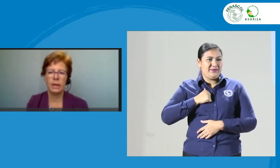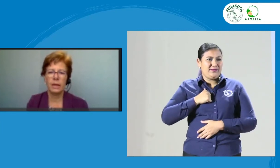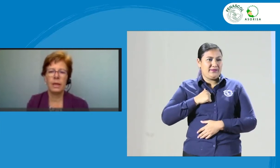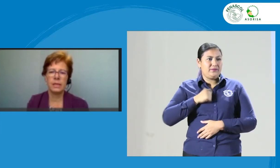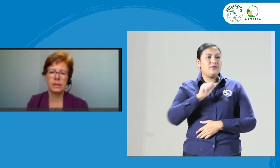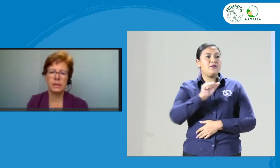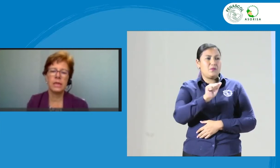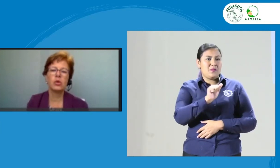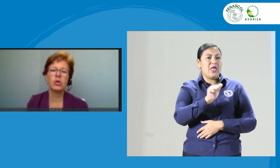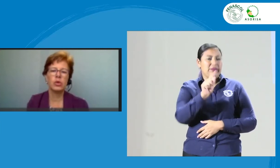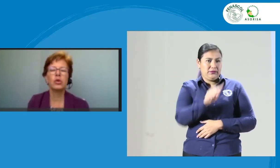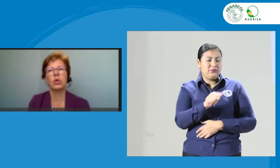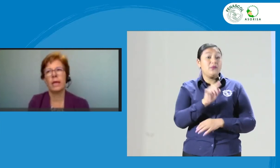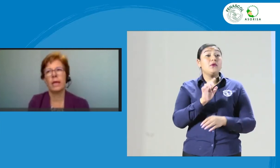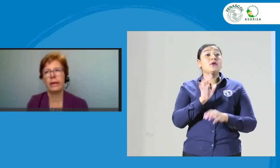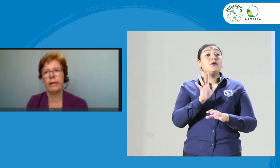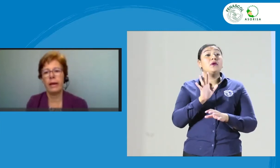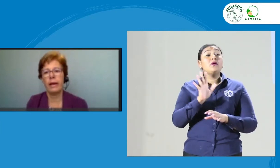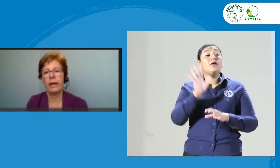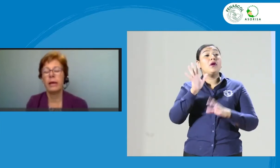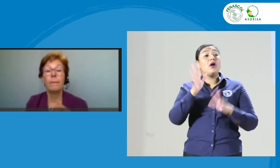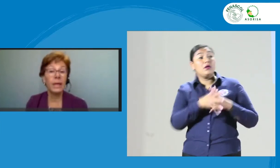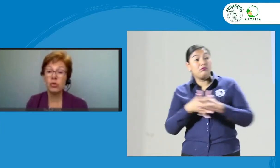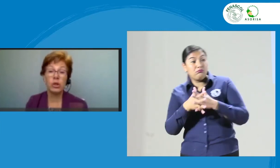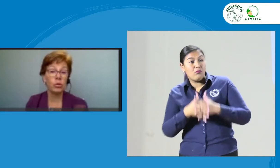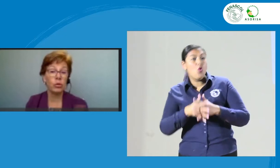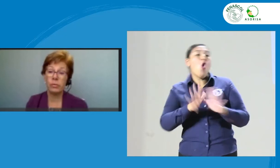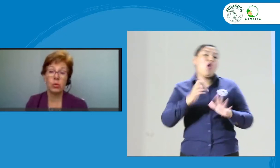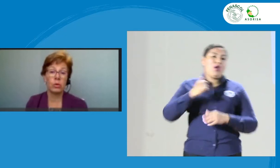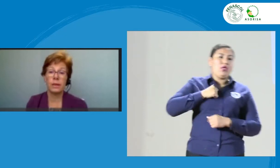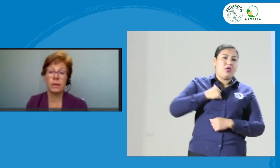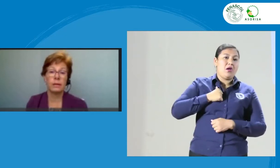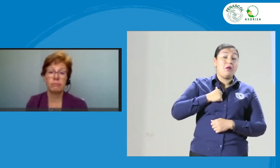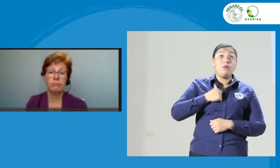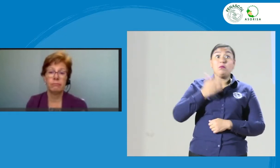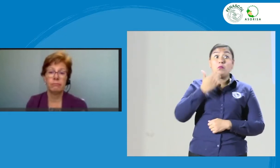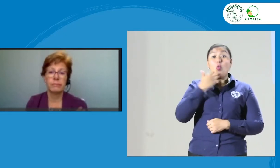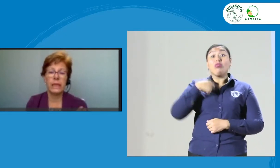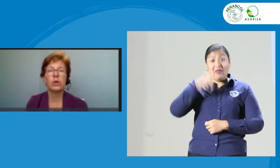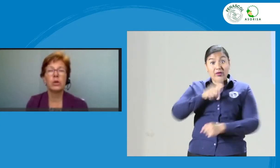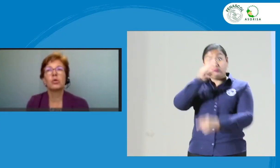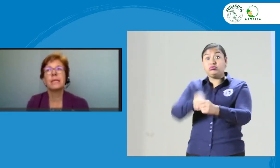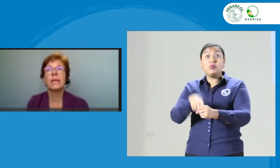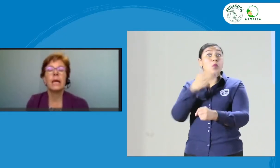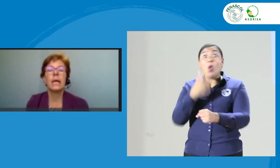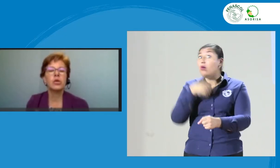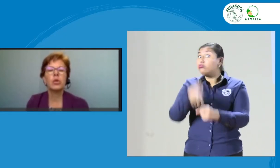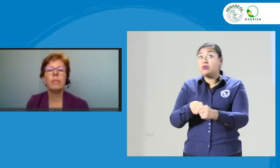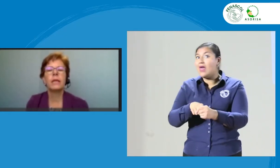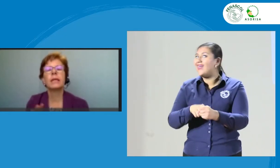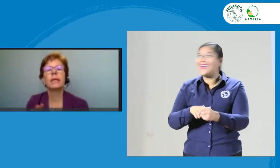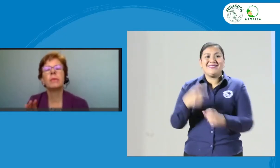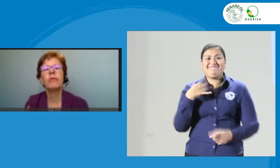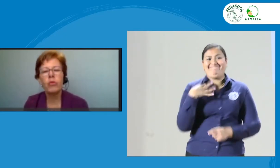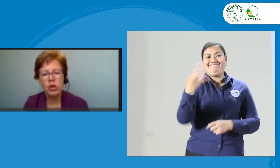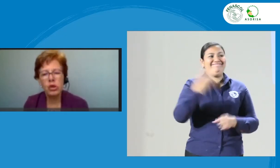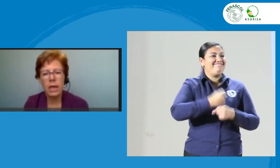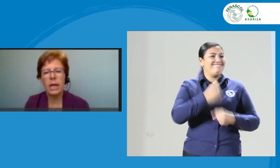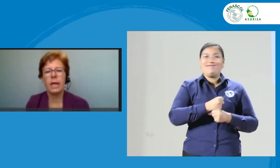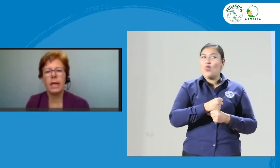La de Estados Unidos o la de Canadá. Pero si no, no me contratan. Entonces, es una manera también de forzar a la